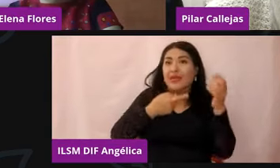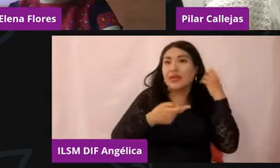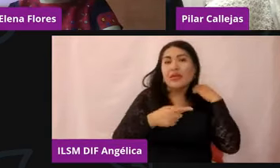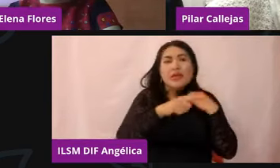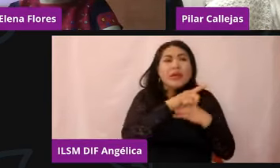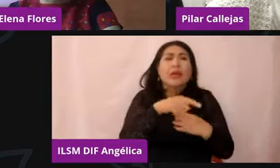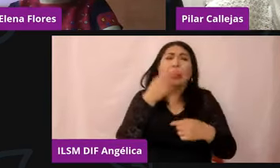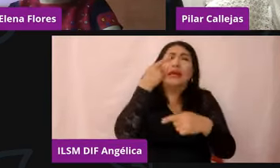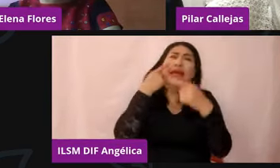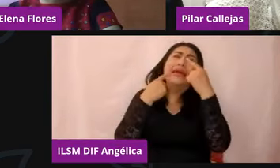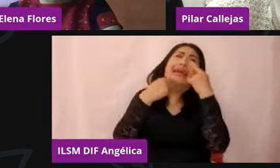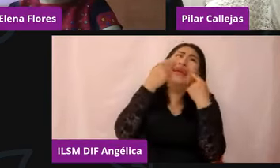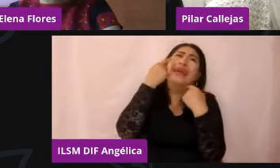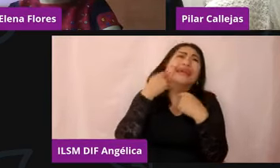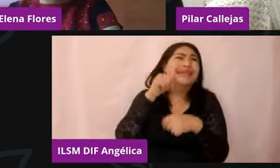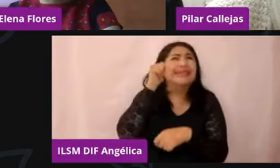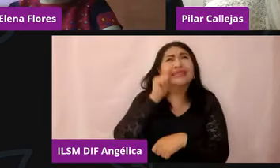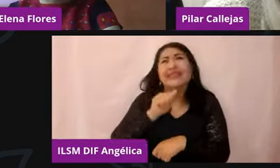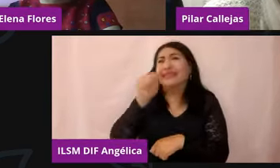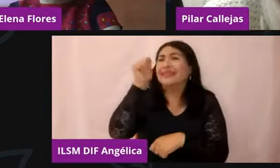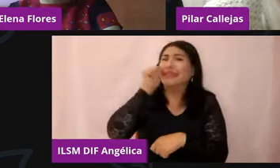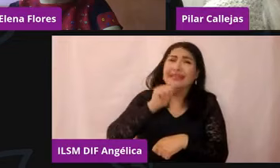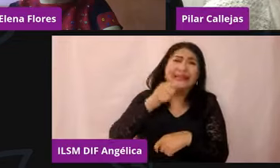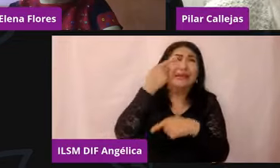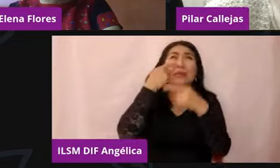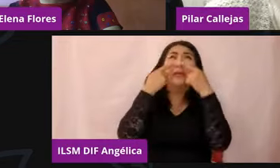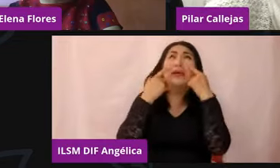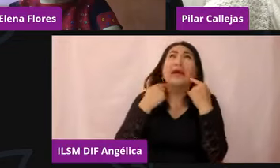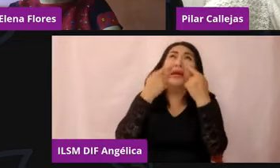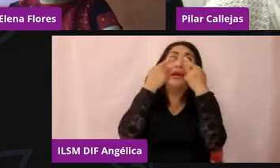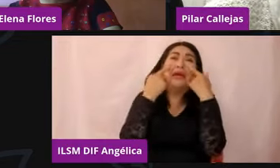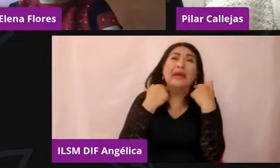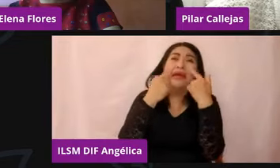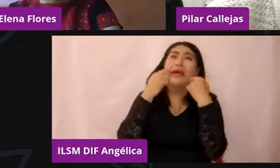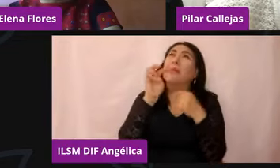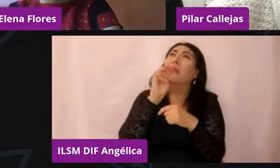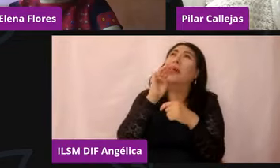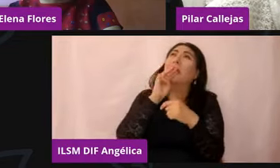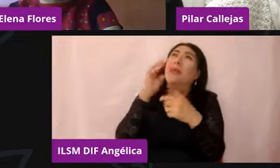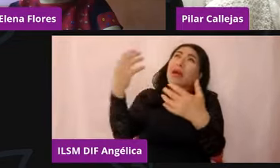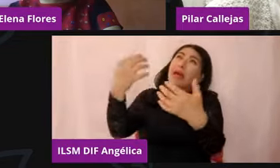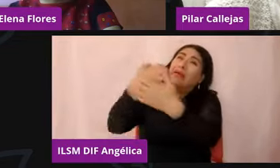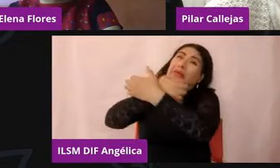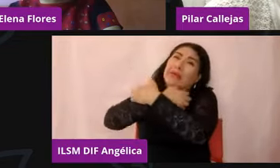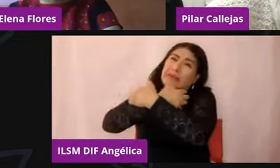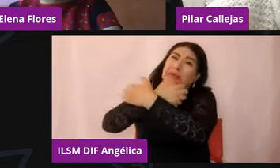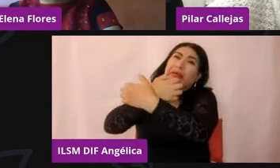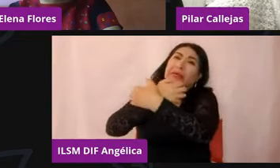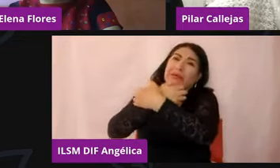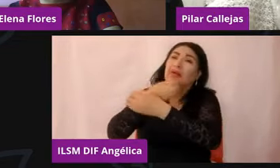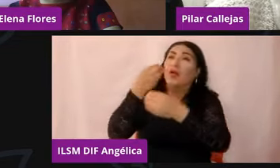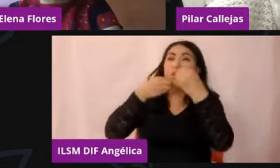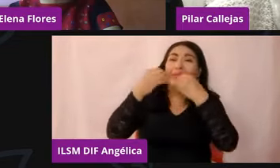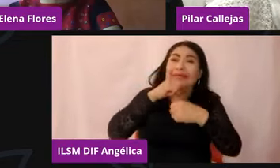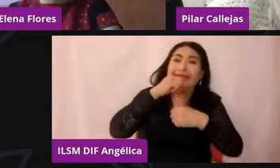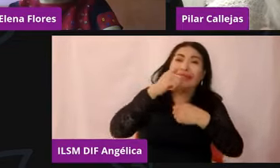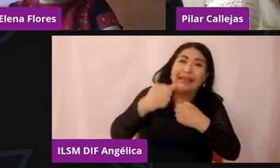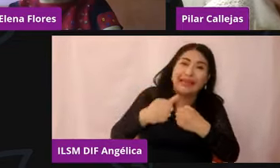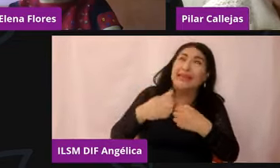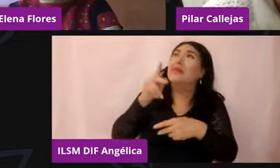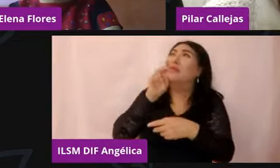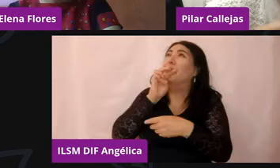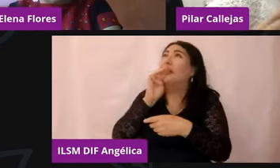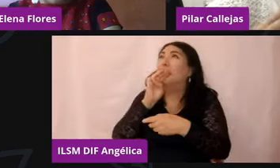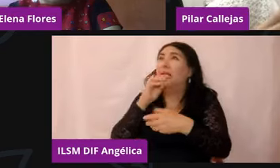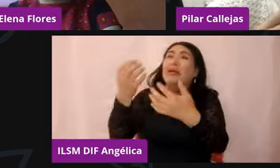llorosos todo el tiempo, que no se quieren soltar de la mamá, que no comen si no está la mamá, que ya habían controlado esfínteres y ahora